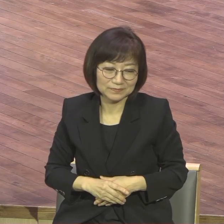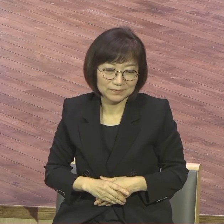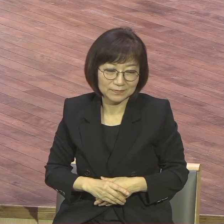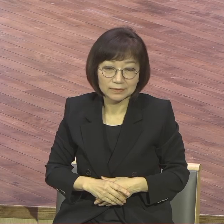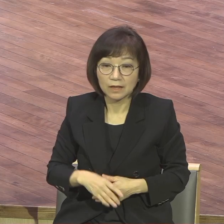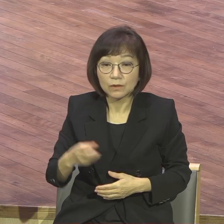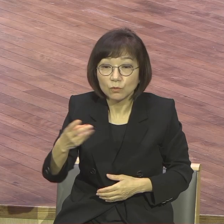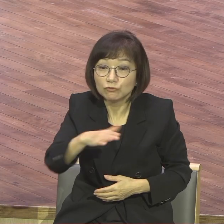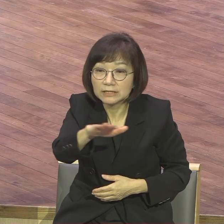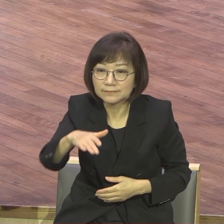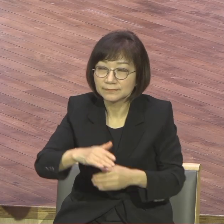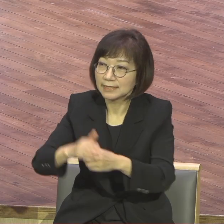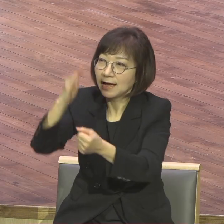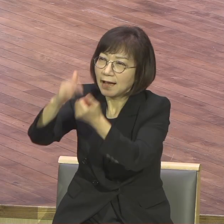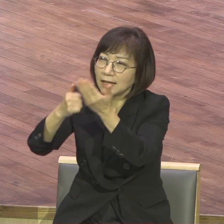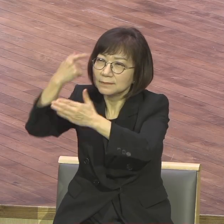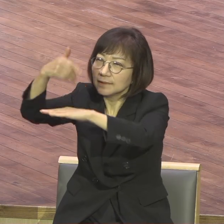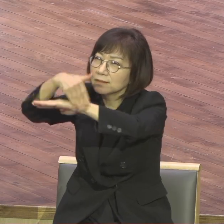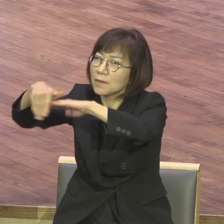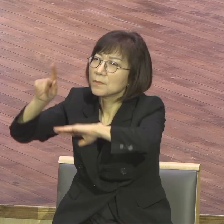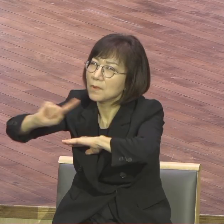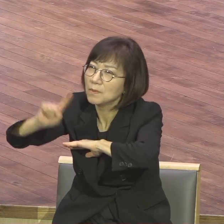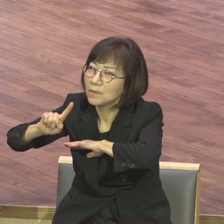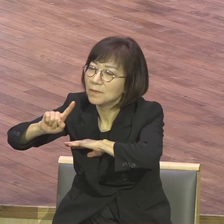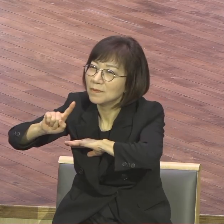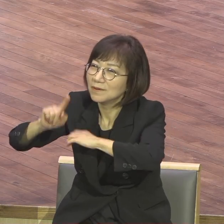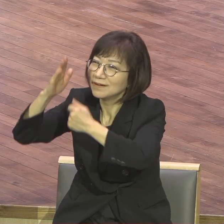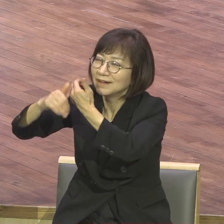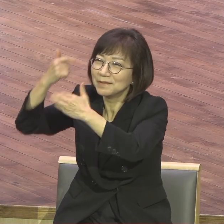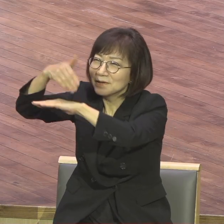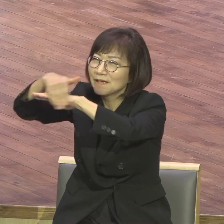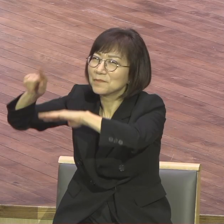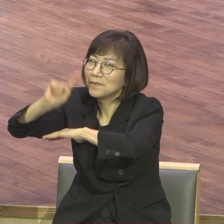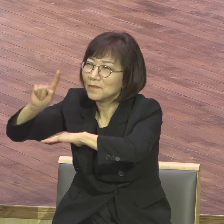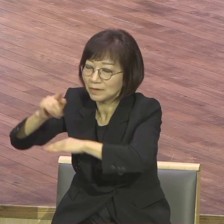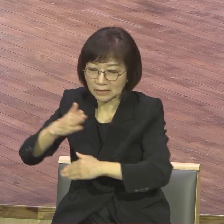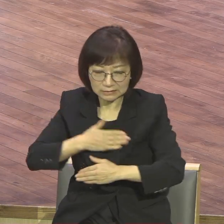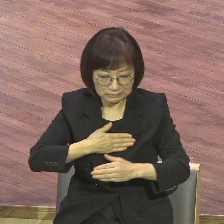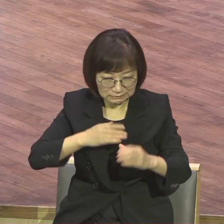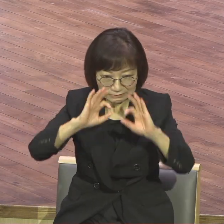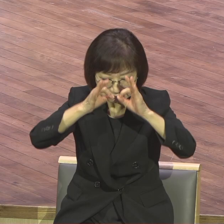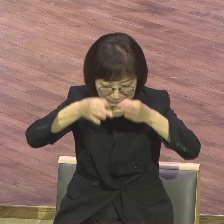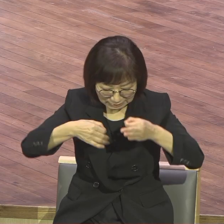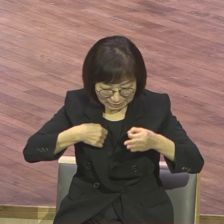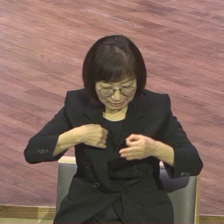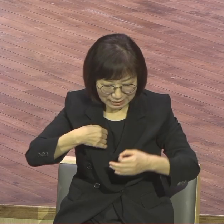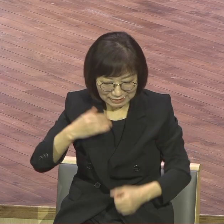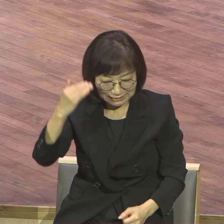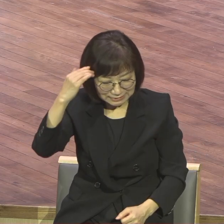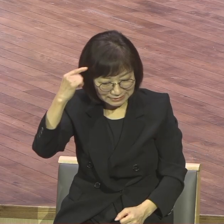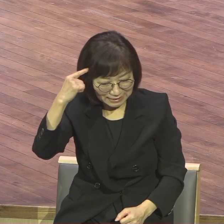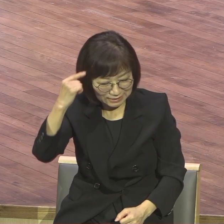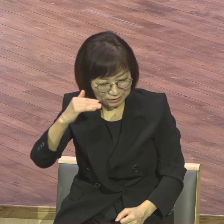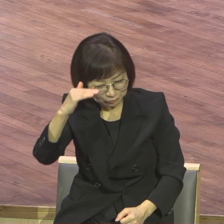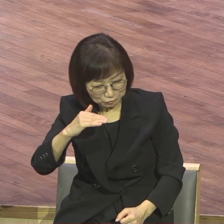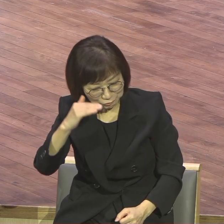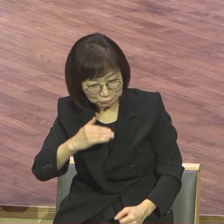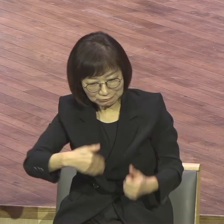발견하고 하나님의 계획을 발견하고 내 수준과 내 환경 상관없이 너희도 오히려 어려울수록 하나님의